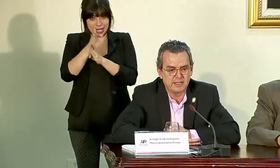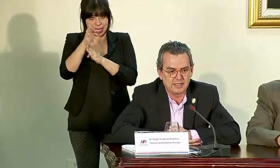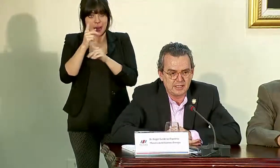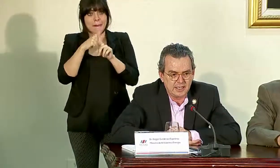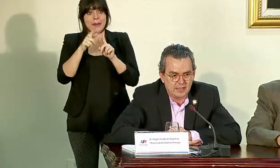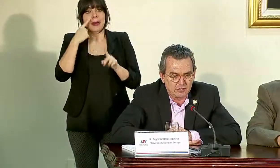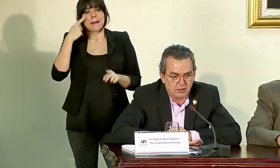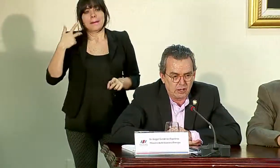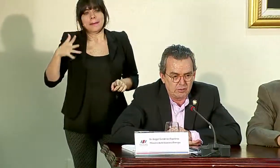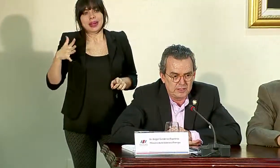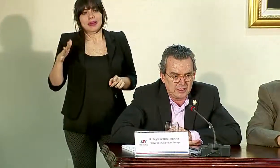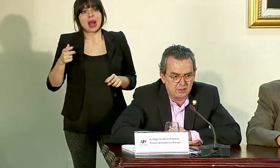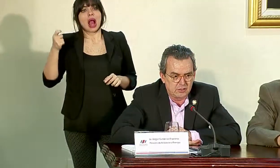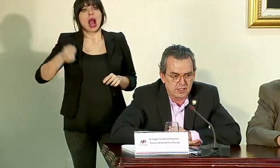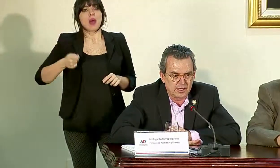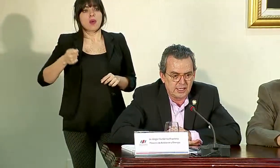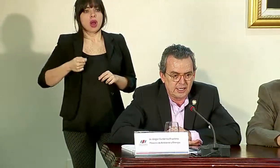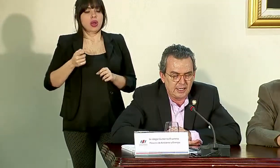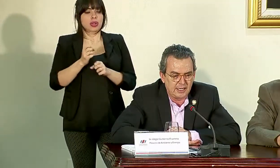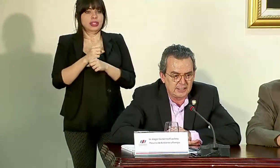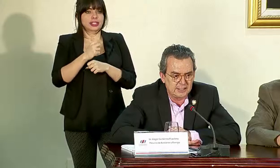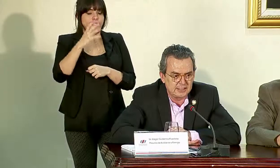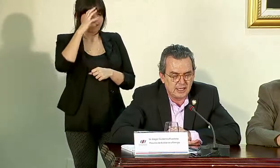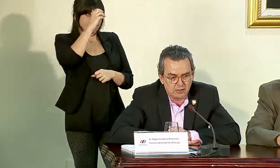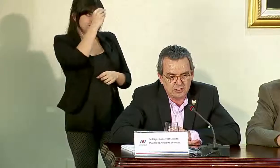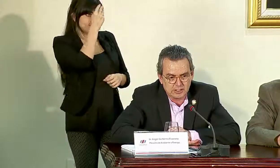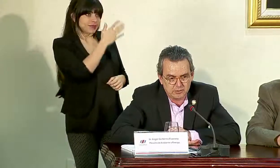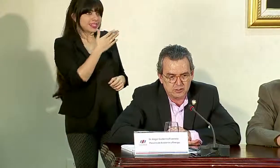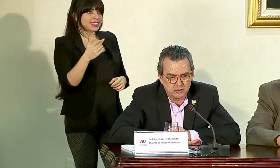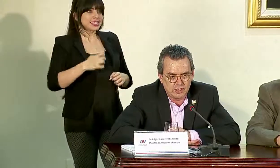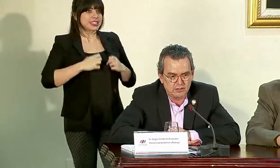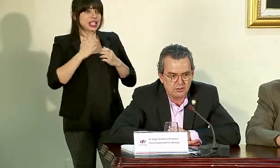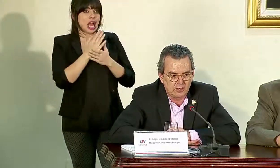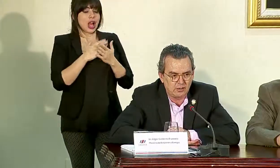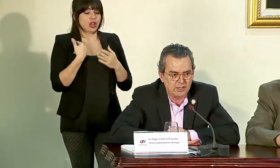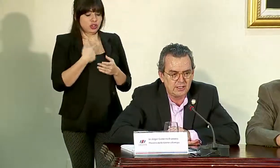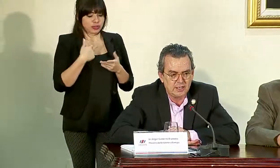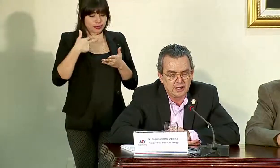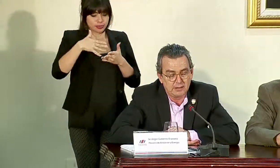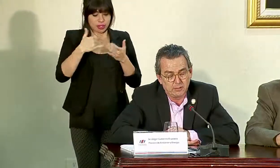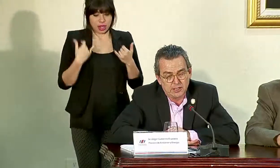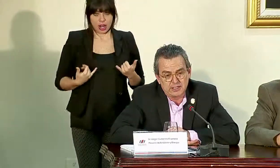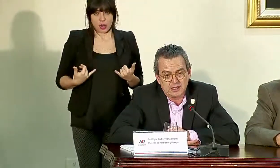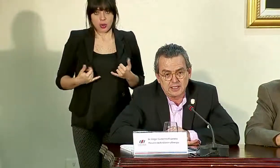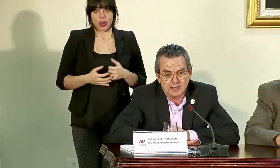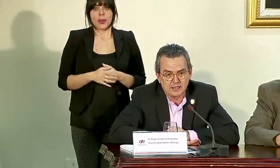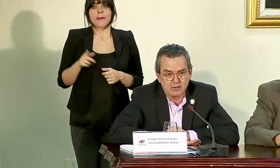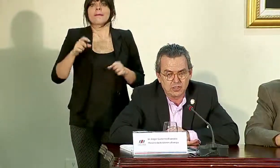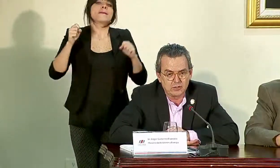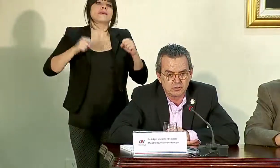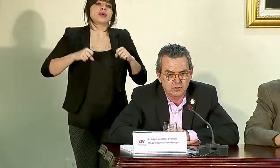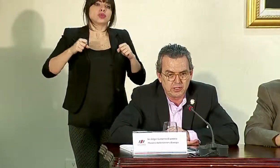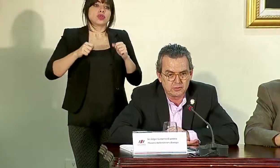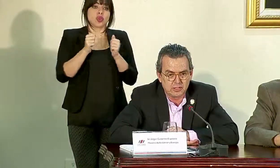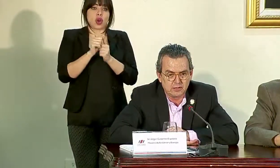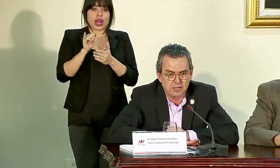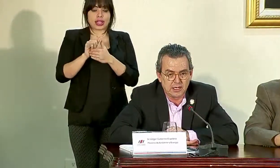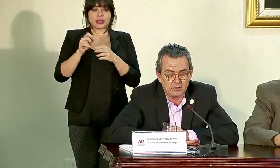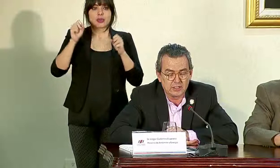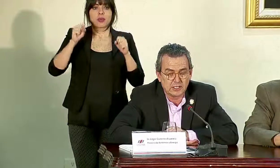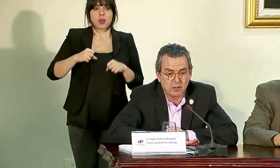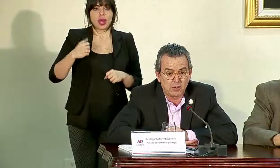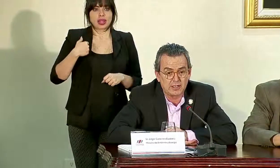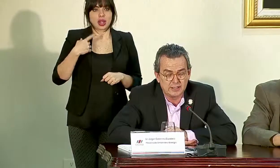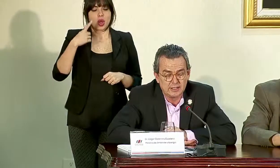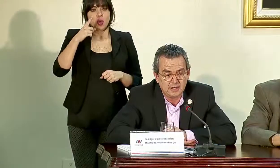aparentemente los abogados me hicieron notar de que existe algo que estamos estudiando ahora que podría hacer de que con eso pudiéramos tener